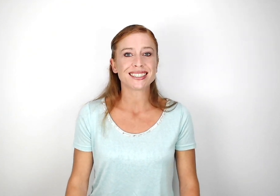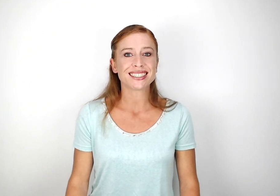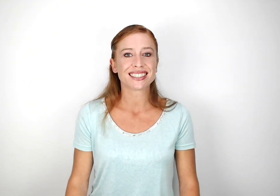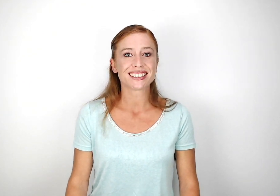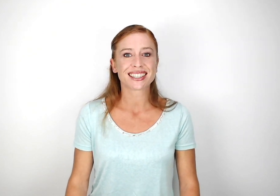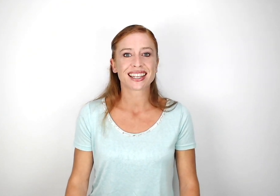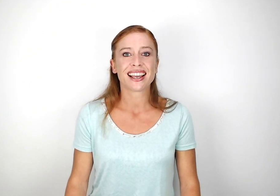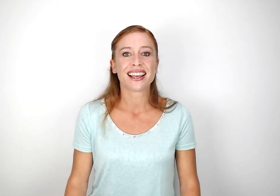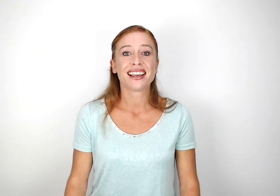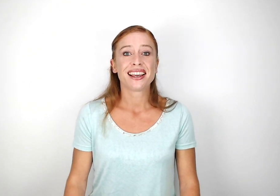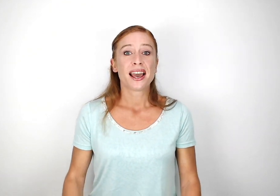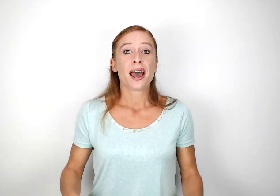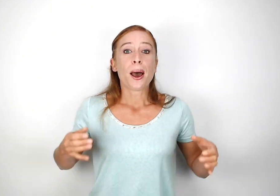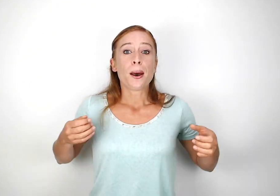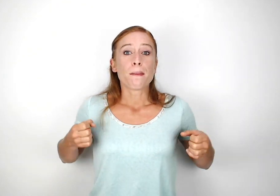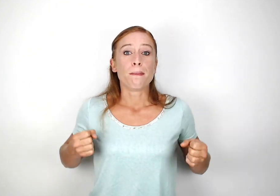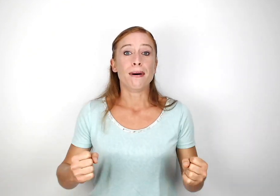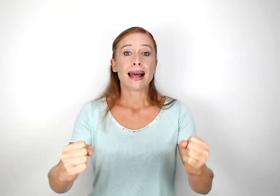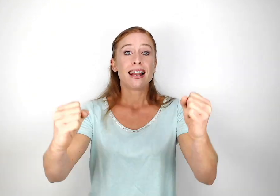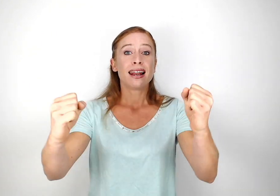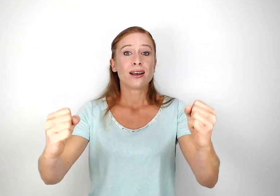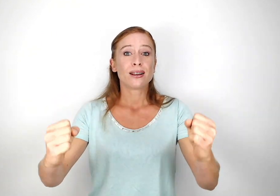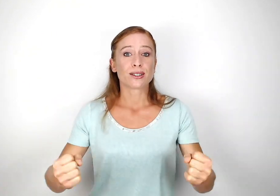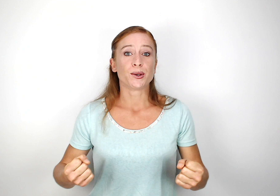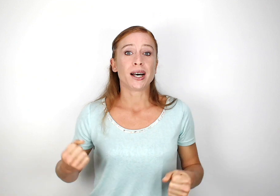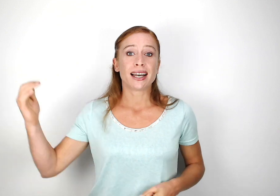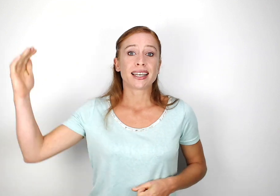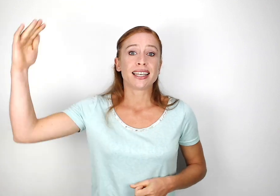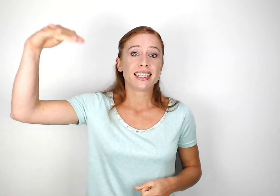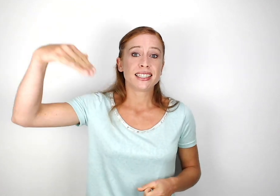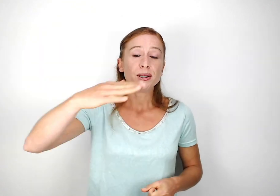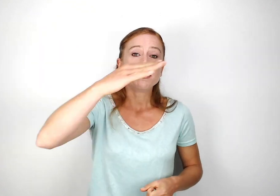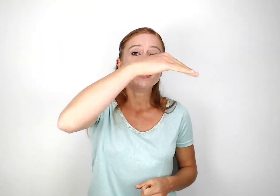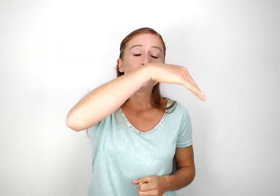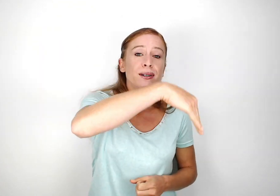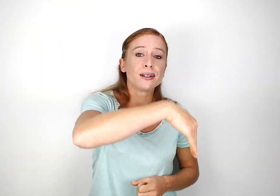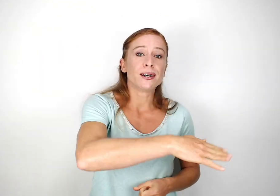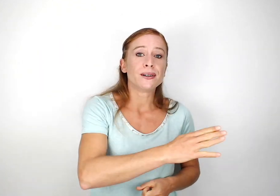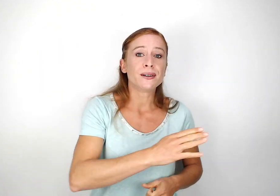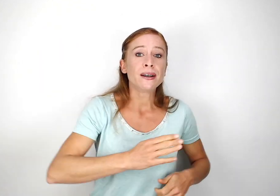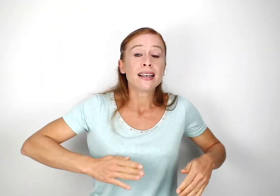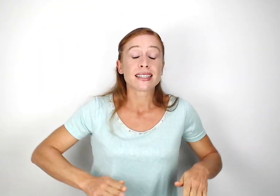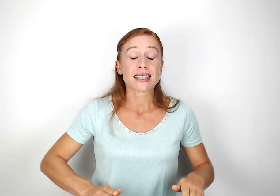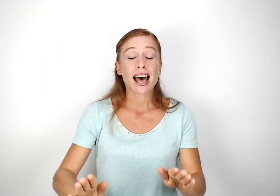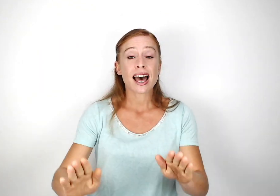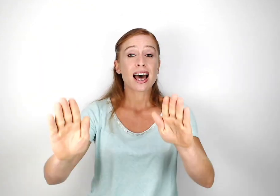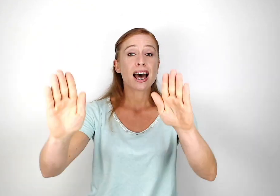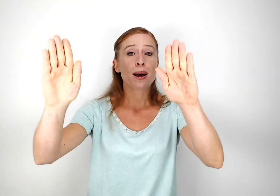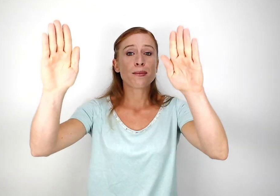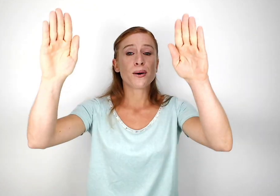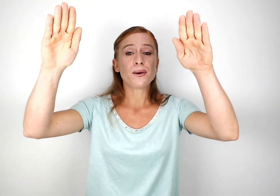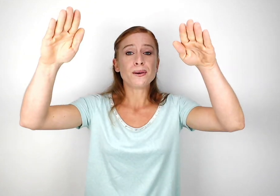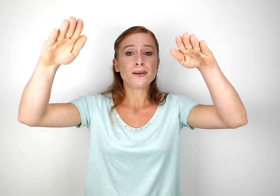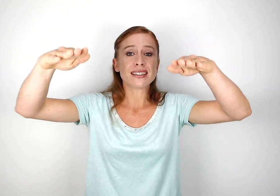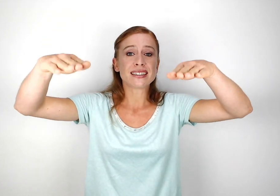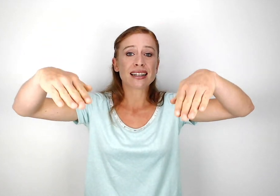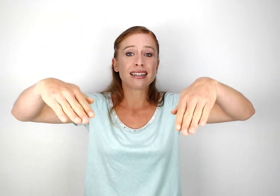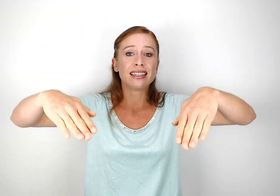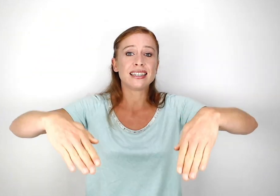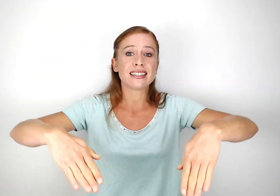! Balançoire et toboggan, ça monte, ça descend.